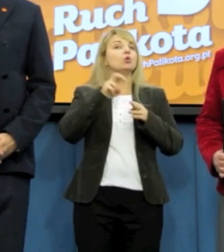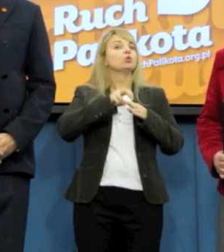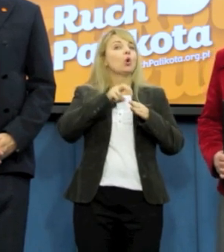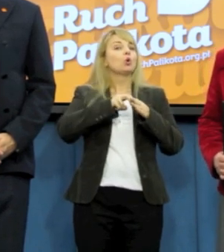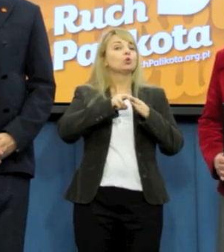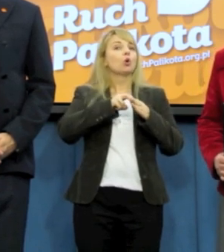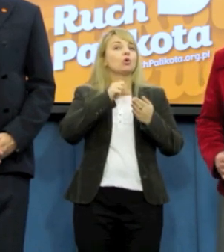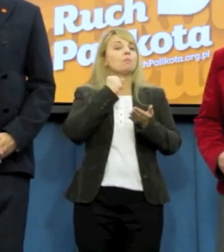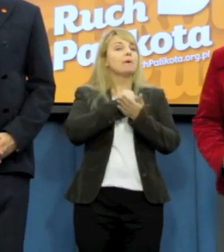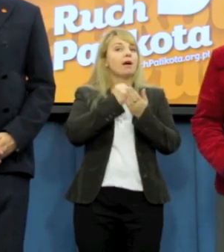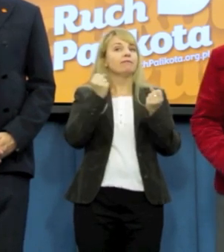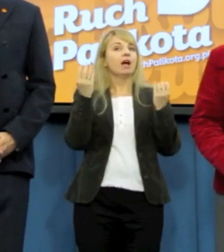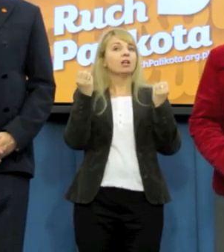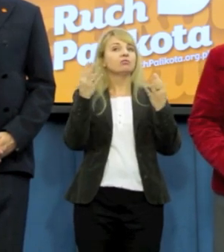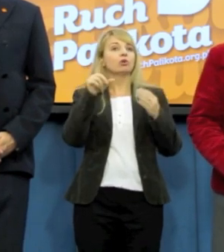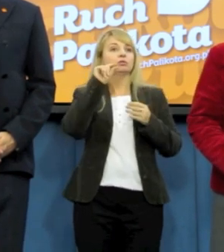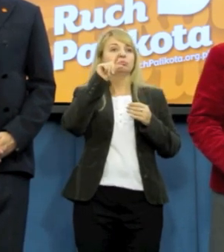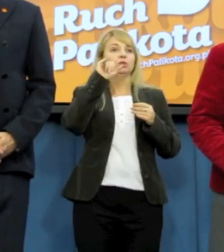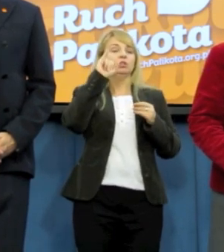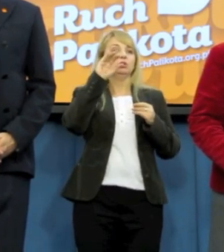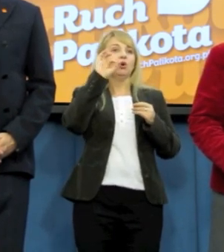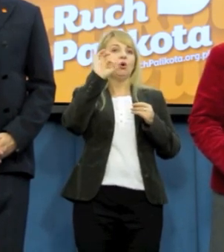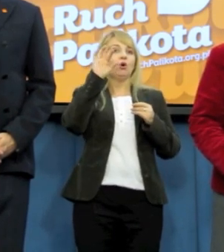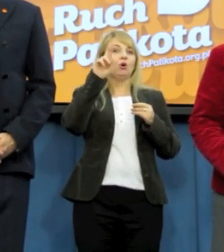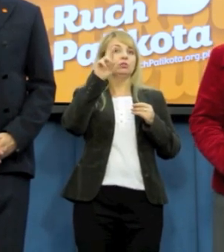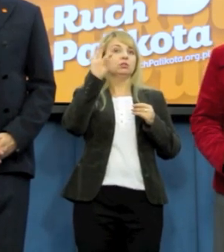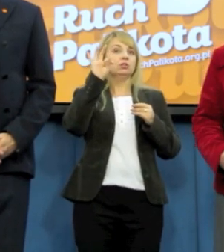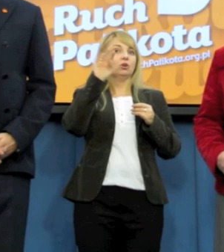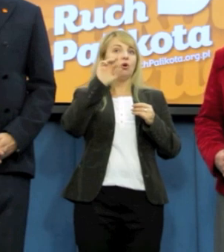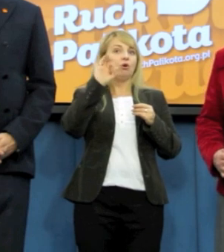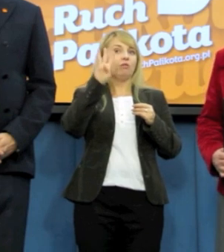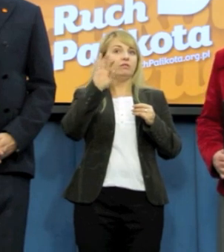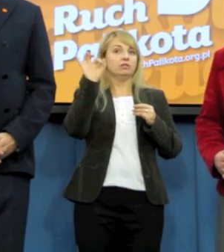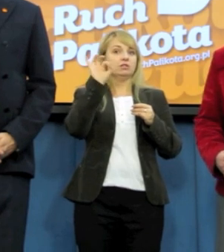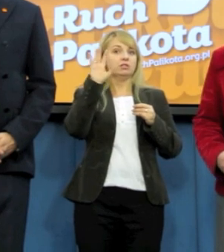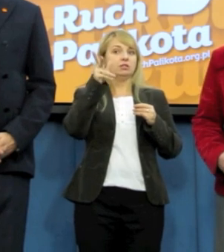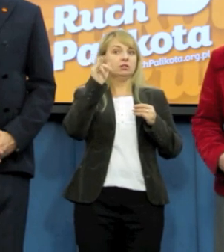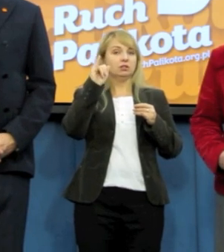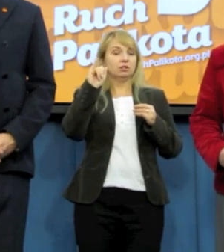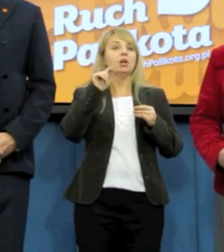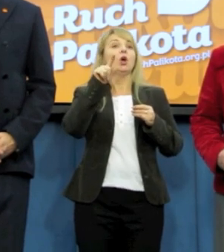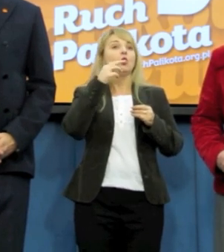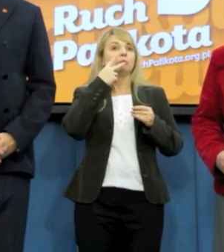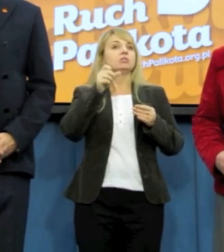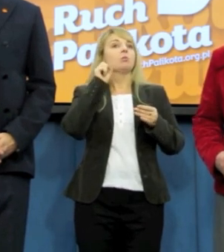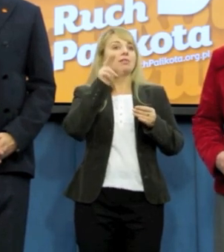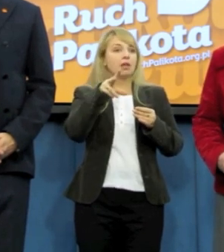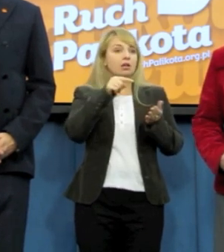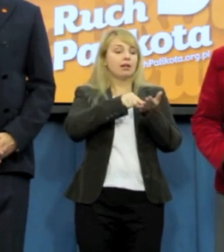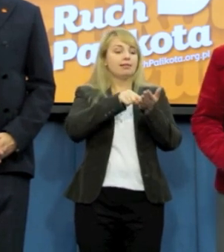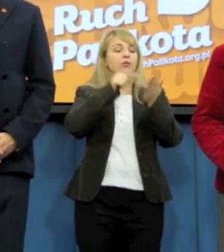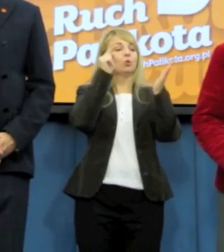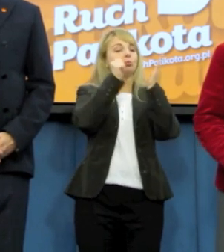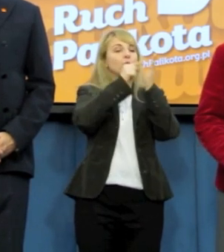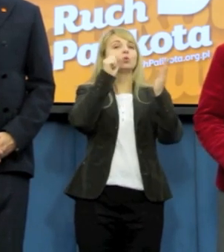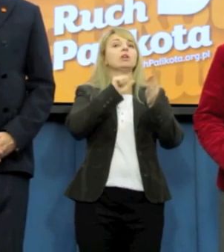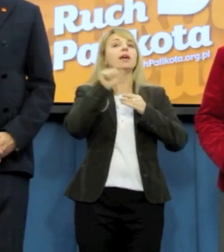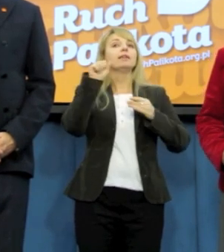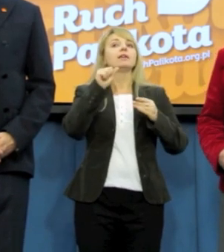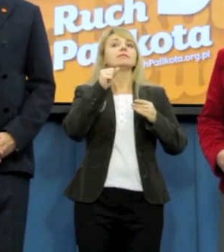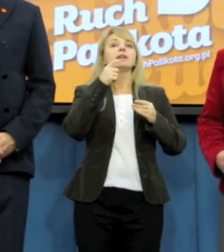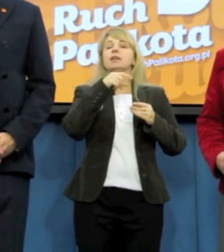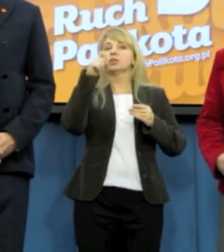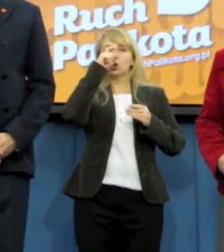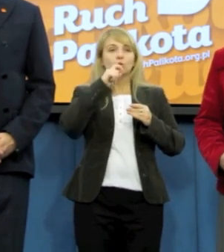całej rozciągłości potwierdził, że ten zapis naszego regulaminu Sejmu jest sprzeczny z konstytucją